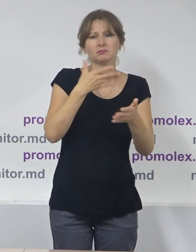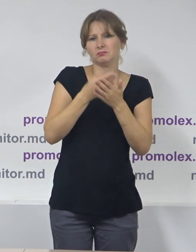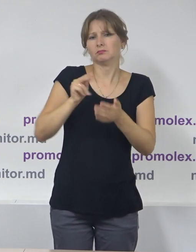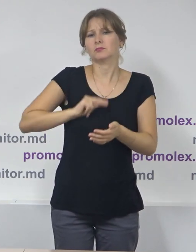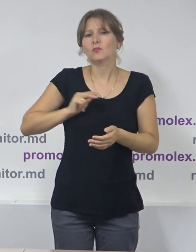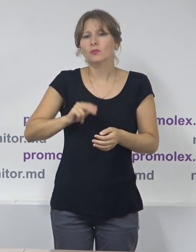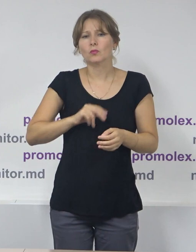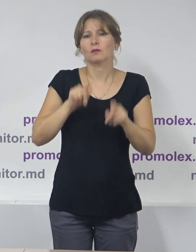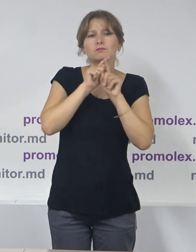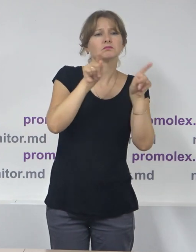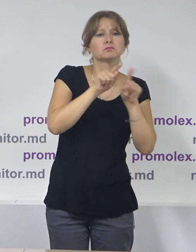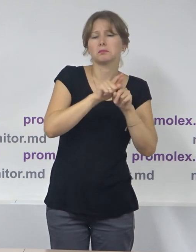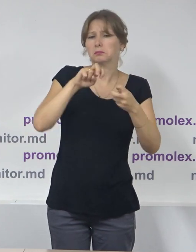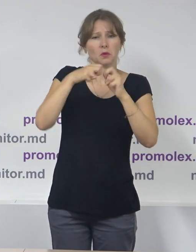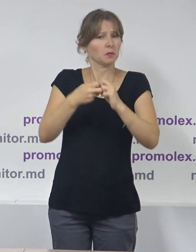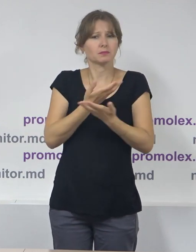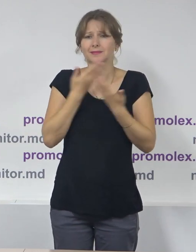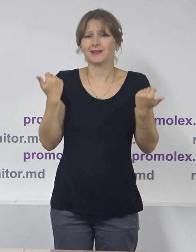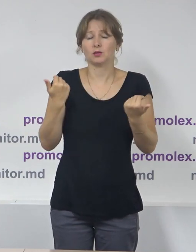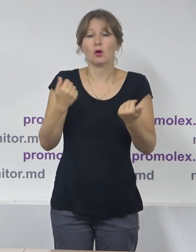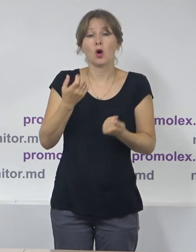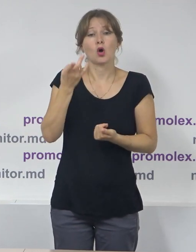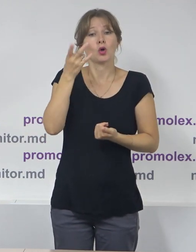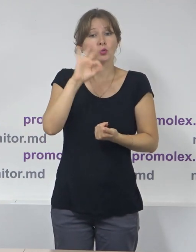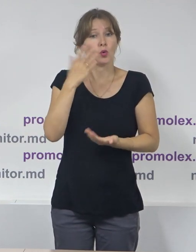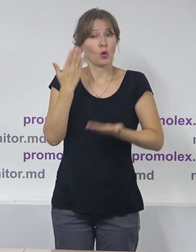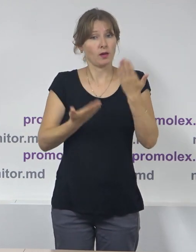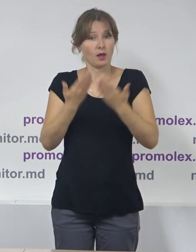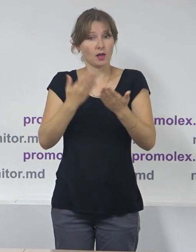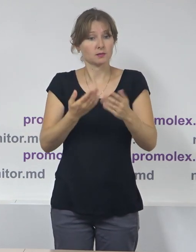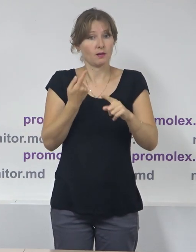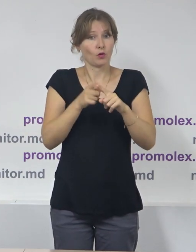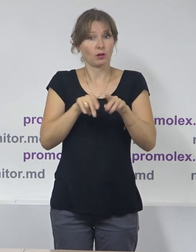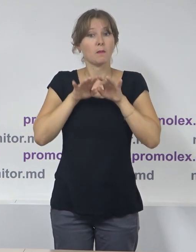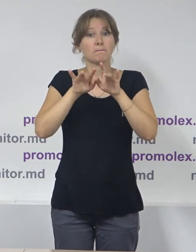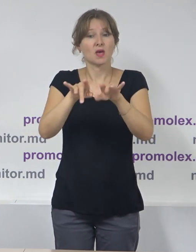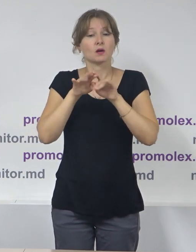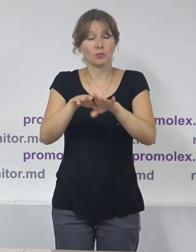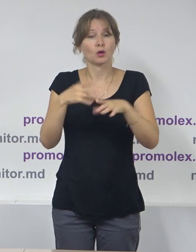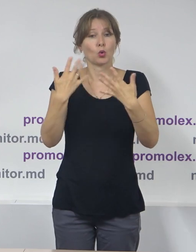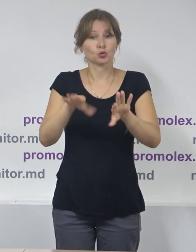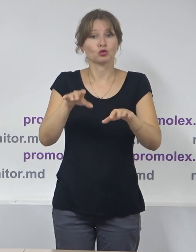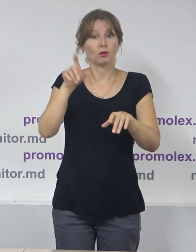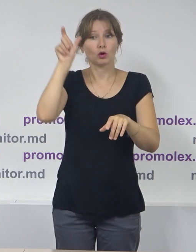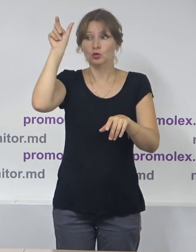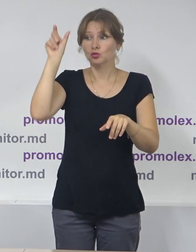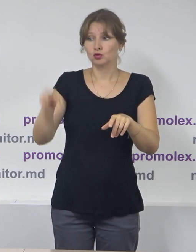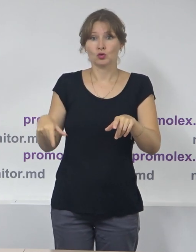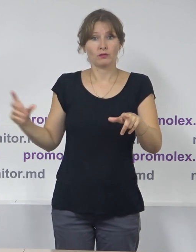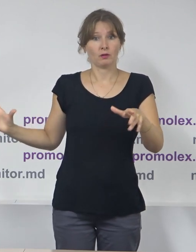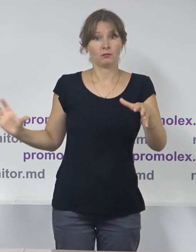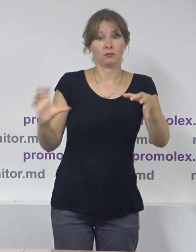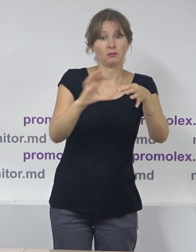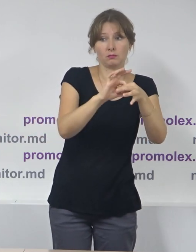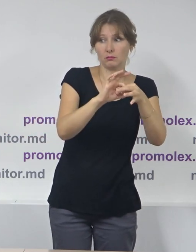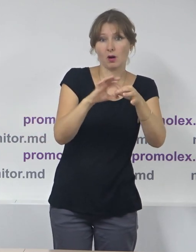promovare, dar atunci când în aceste activități sunt implicați persoanele care au fost anunțați